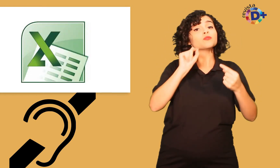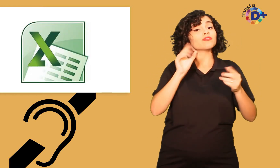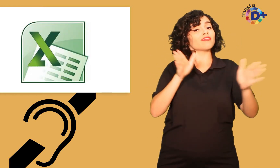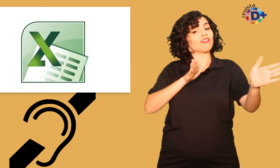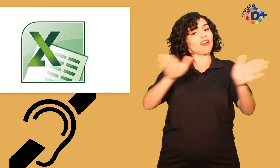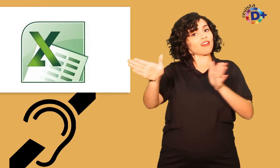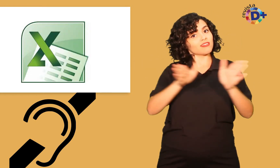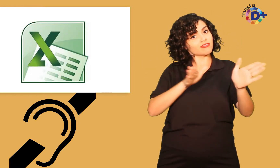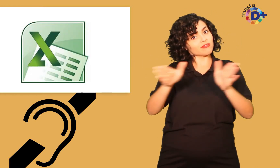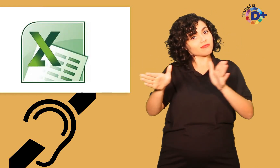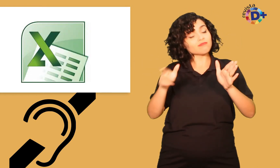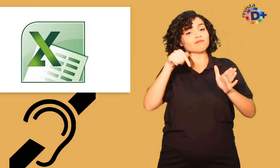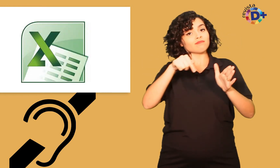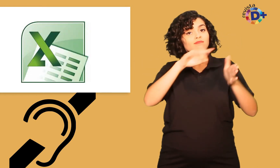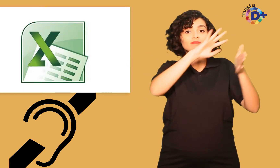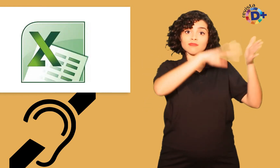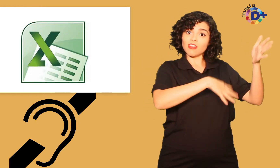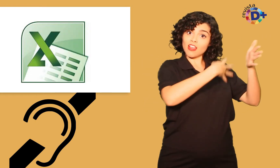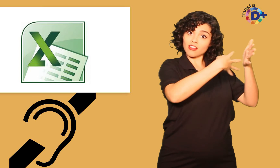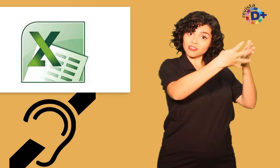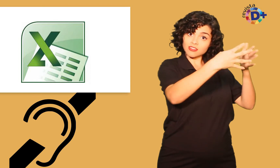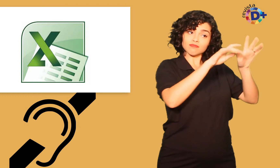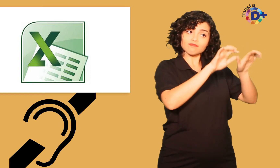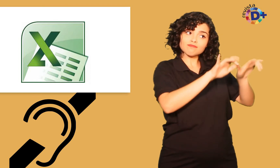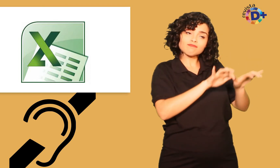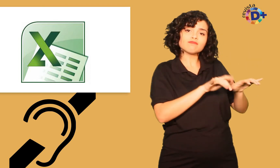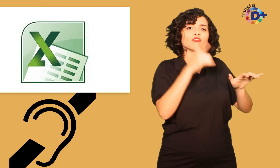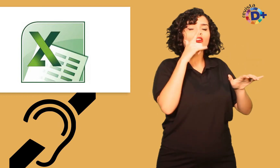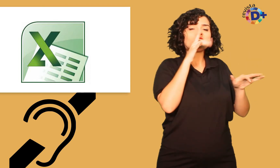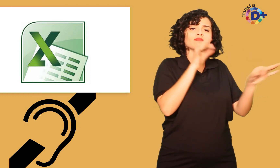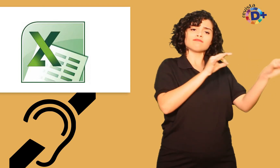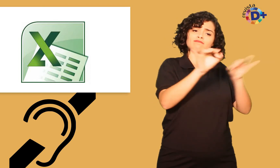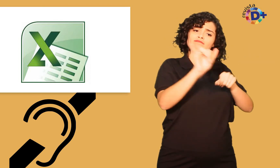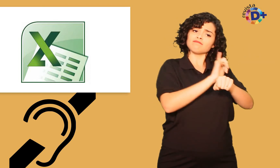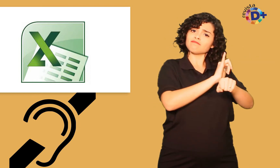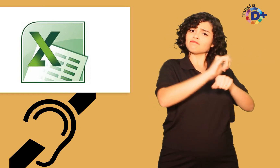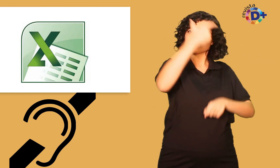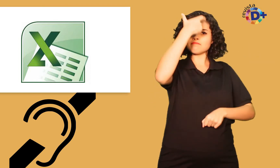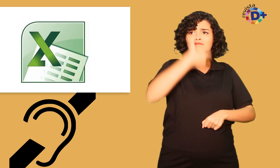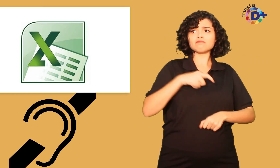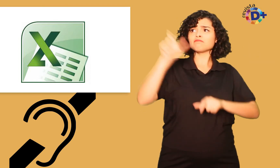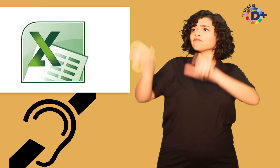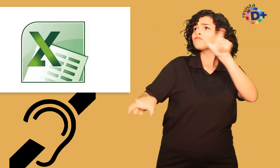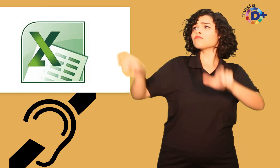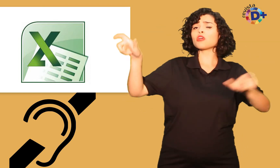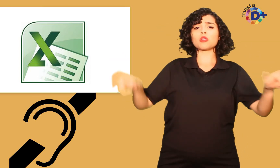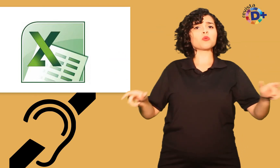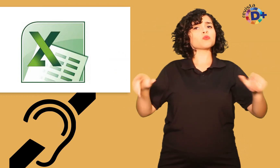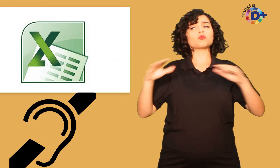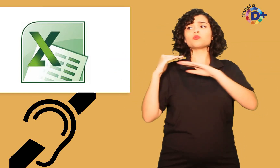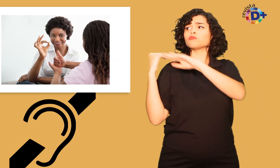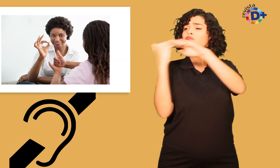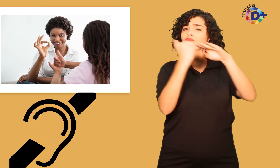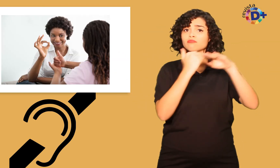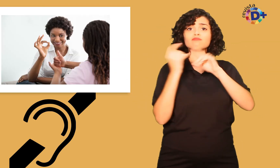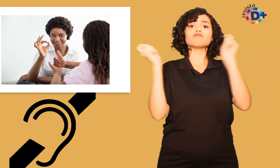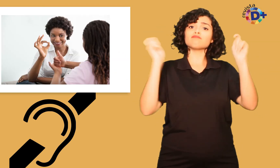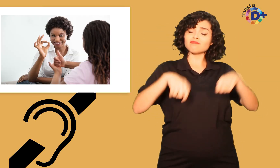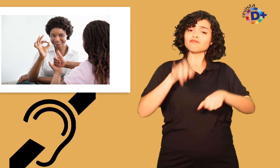acessibilidade, fazer com que a ferramenta Excel seja um instrumento utilizado por todos, garantindo que alunos com